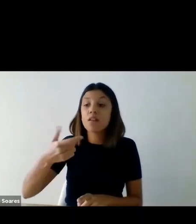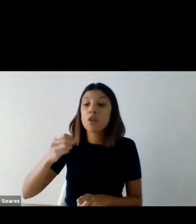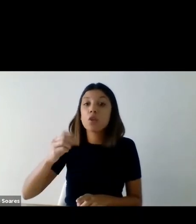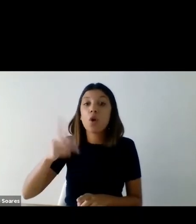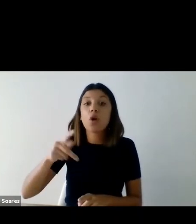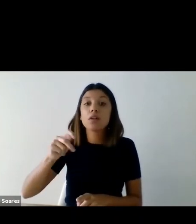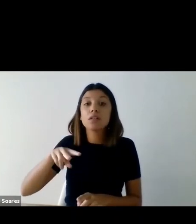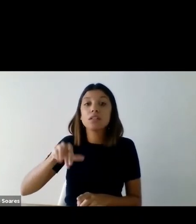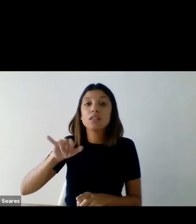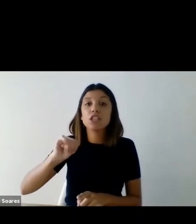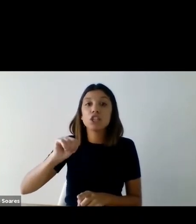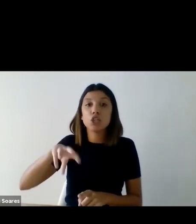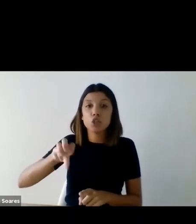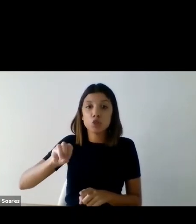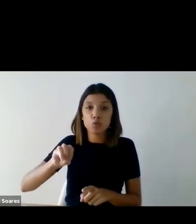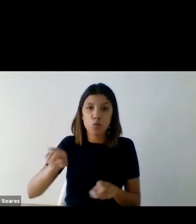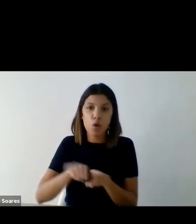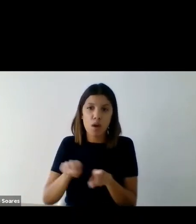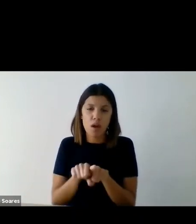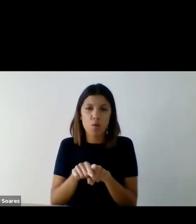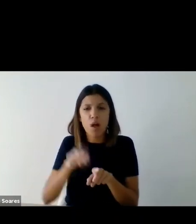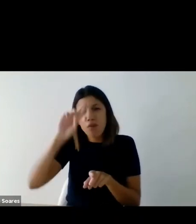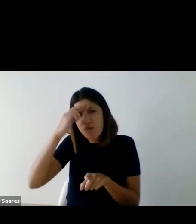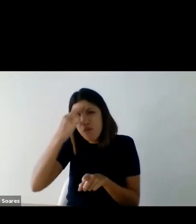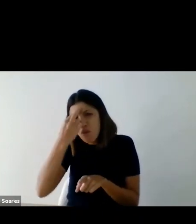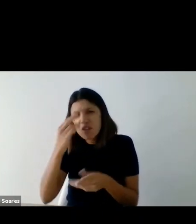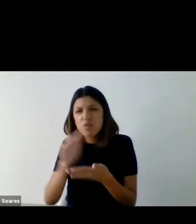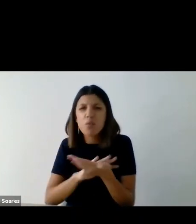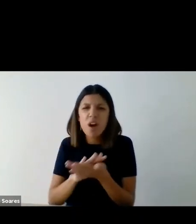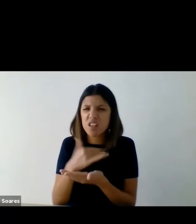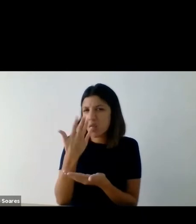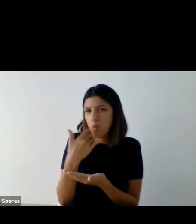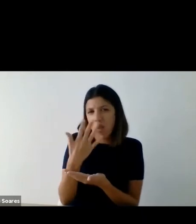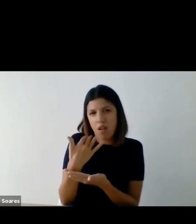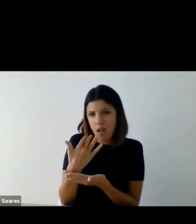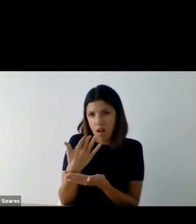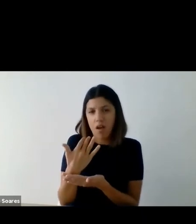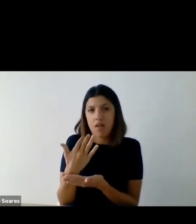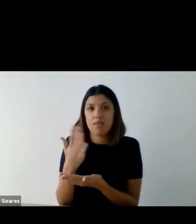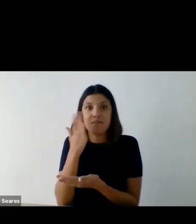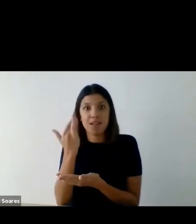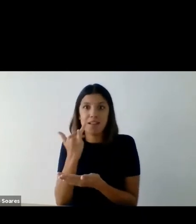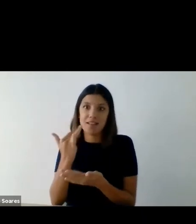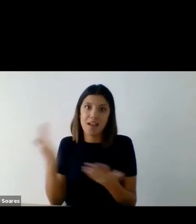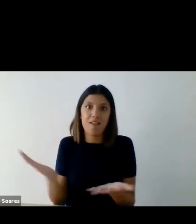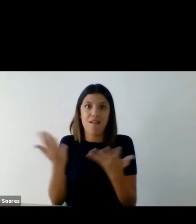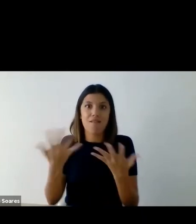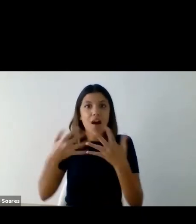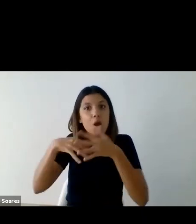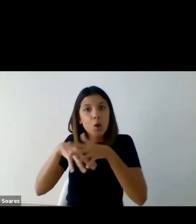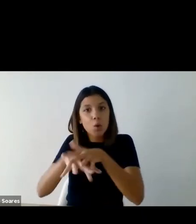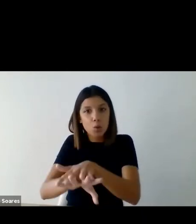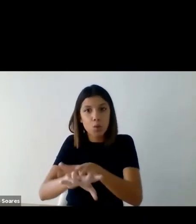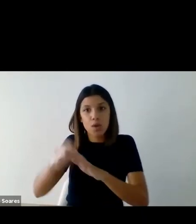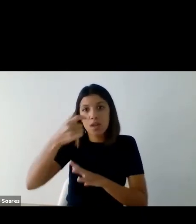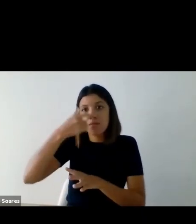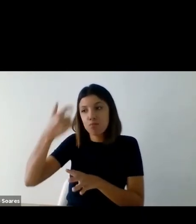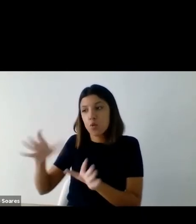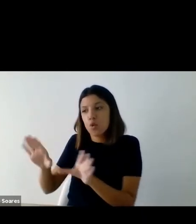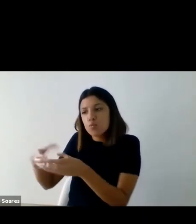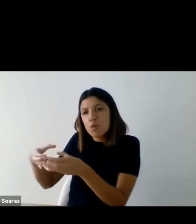de fazer apenas um esforço superficial ou simbólico para ser inclusivo para membros de minorias,